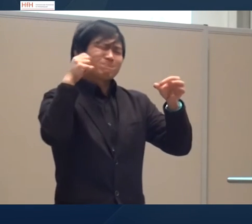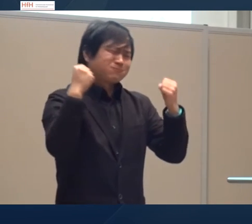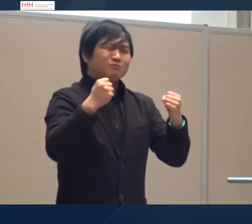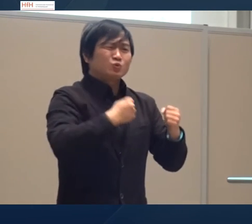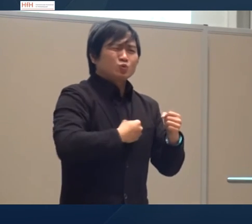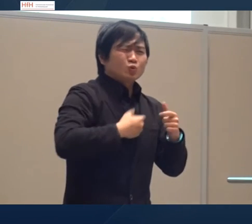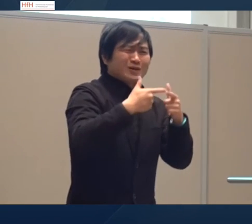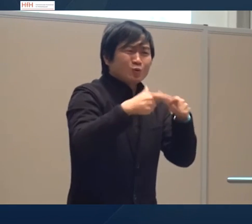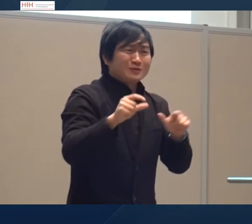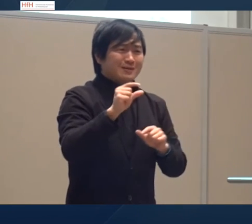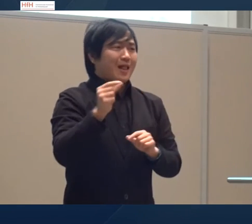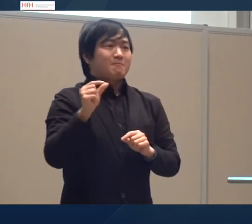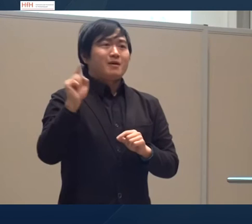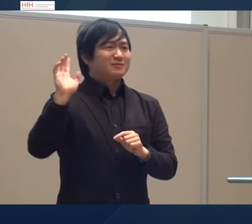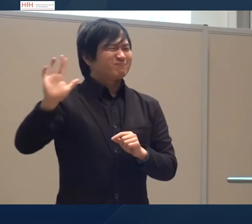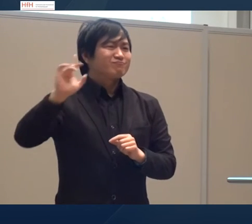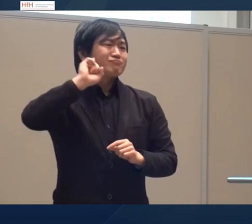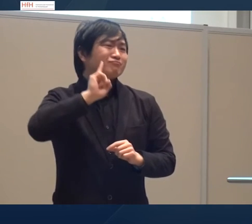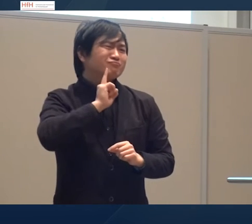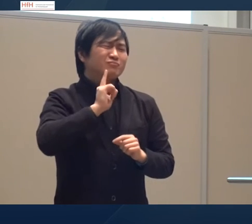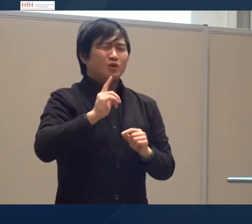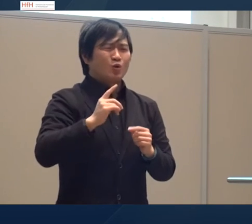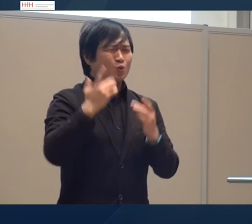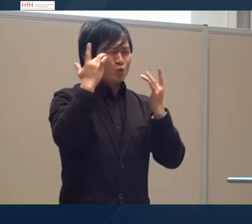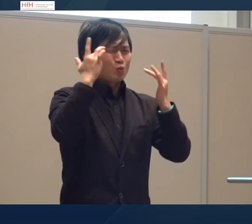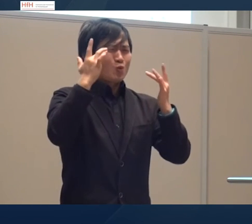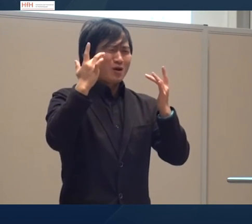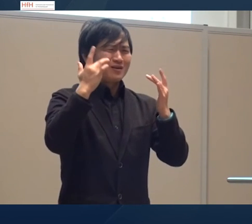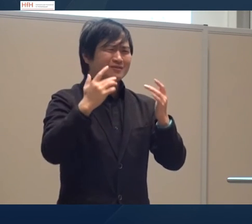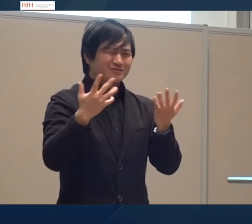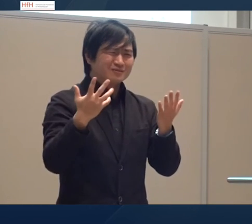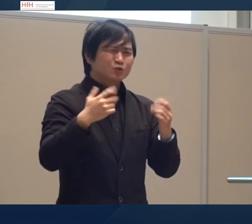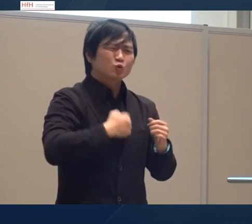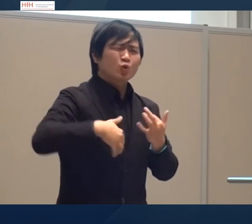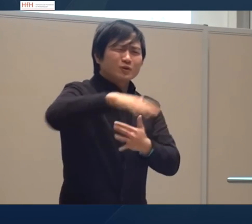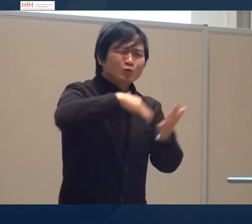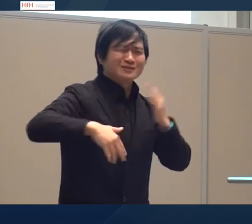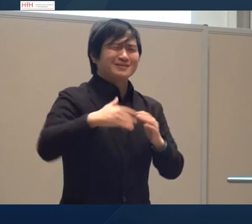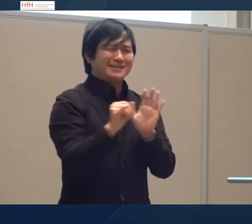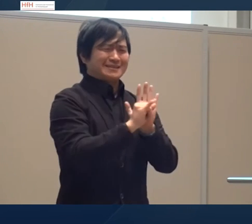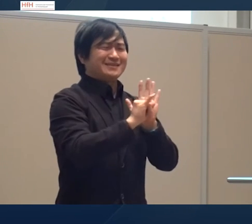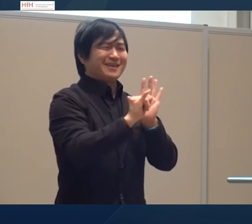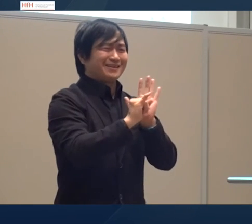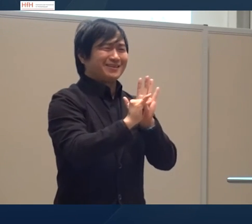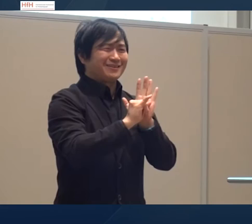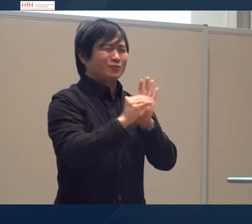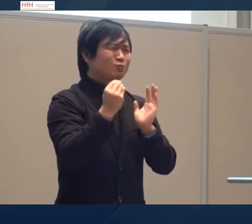Phrasiologie ist auch ganz stark ein soziolinguistisches Element speziell in der gehörlosen Kultur es bedeutet eben auch eine ganz starke